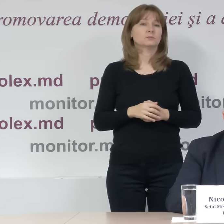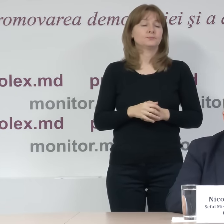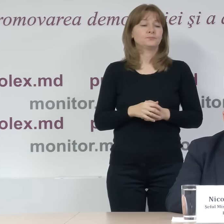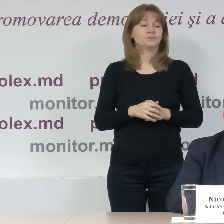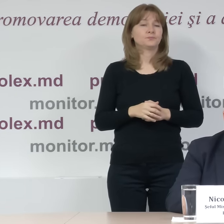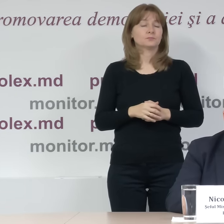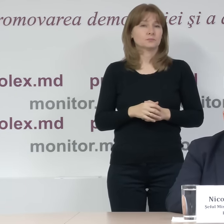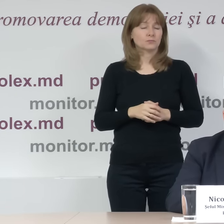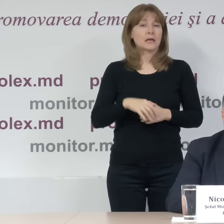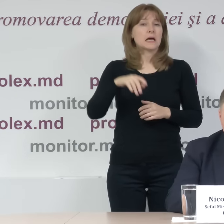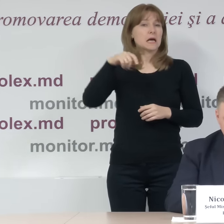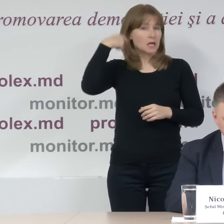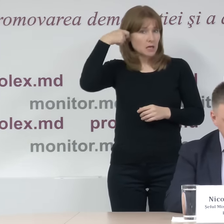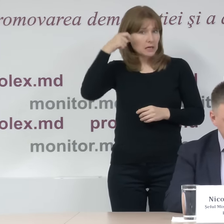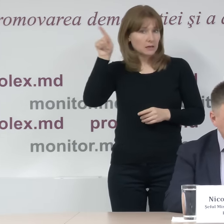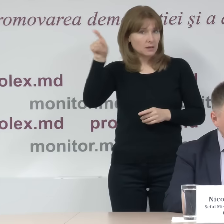din nou Istanbul.